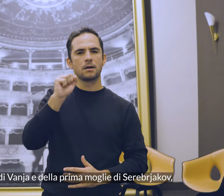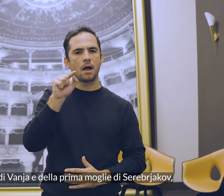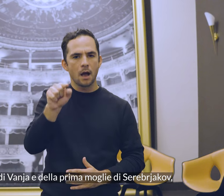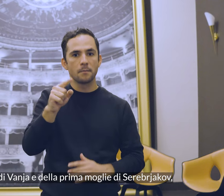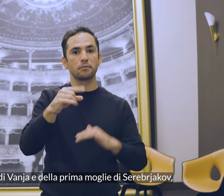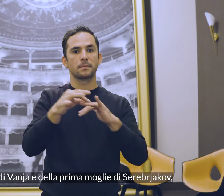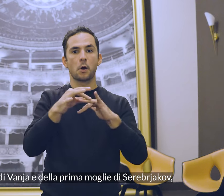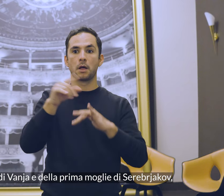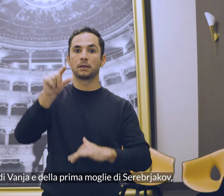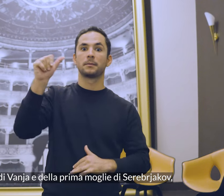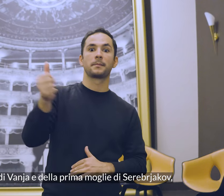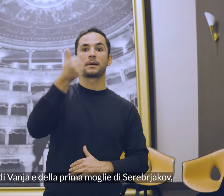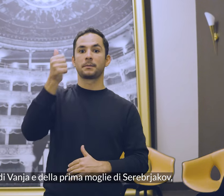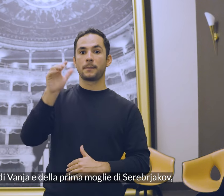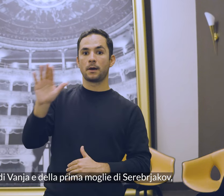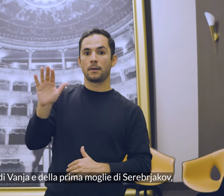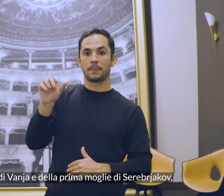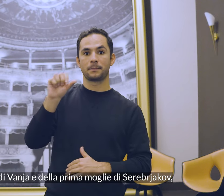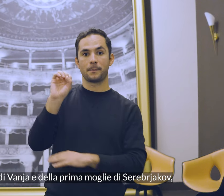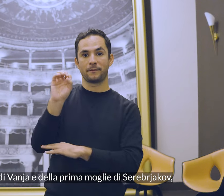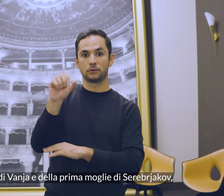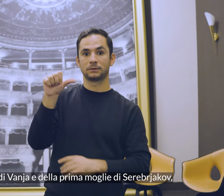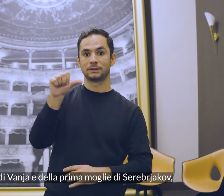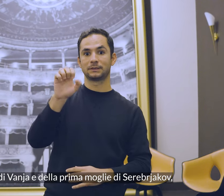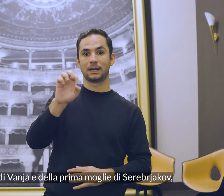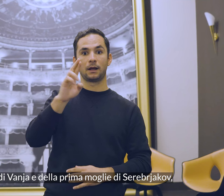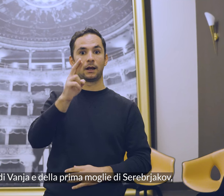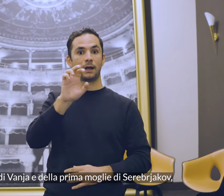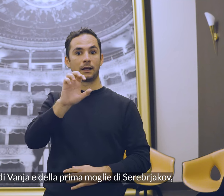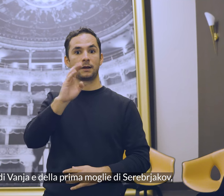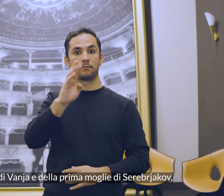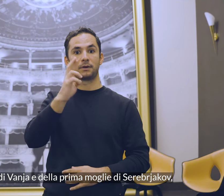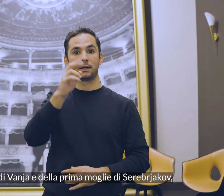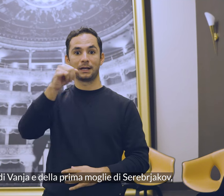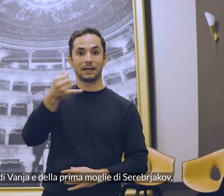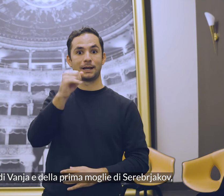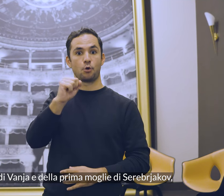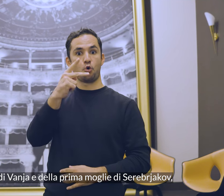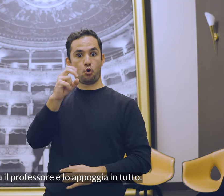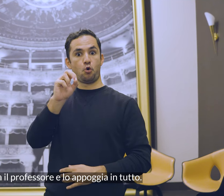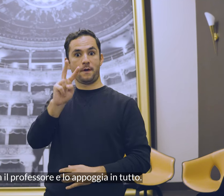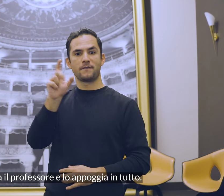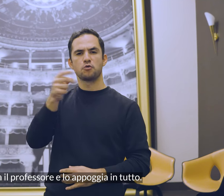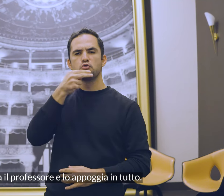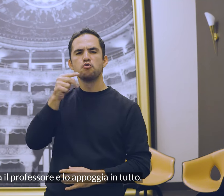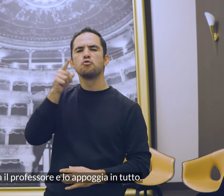Maria, madre di Vania e della prima moglie di Serebriacov, idolatra il